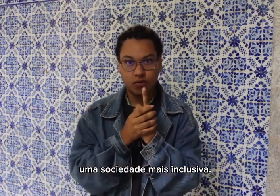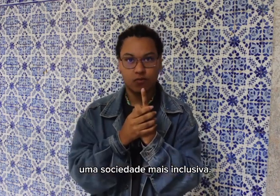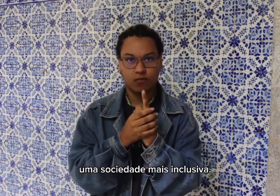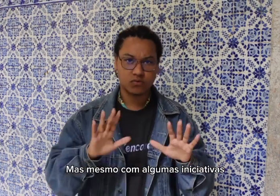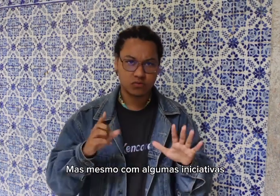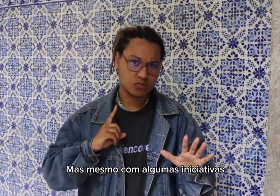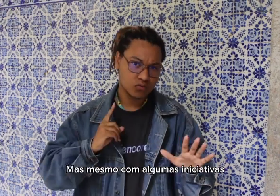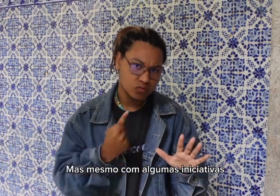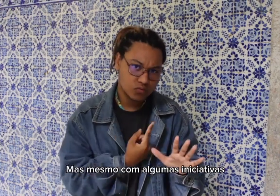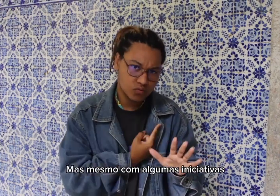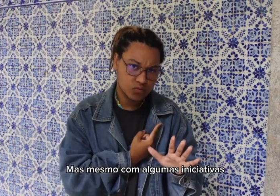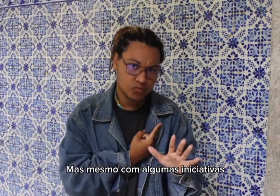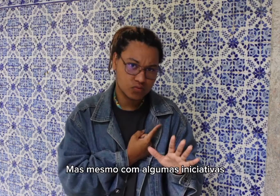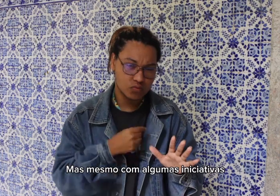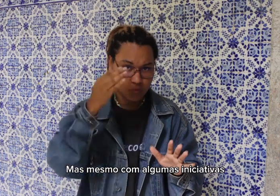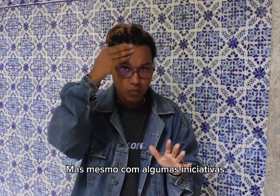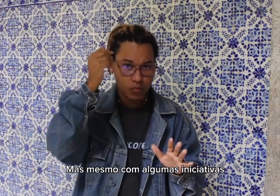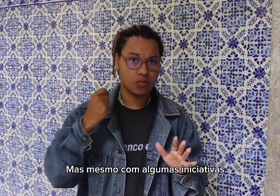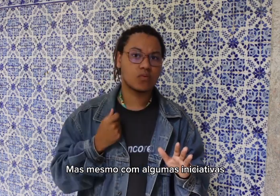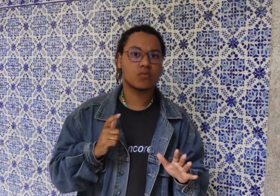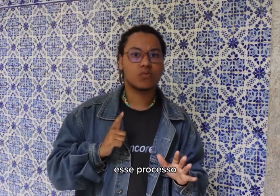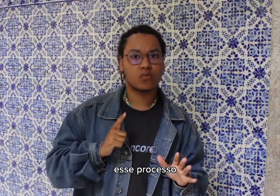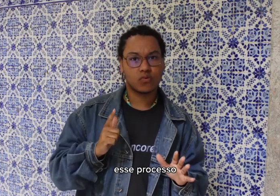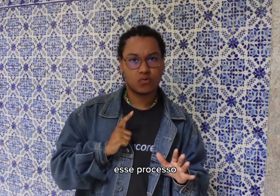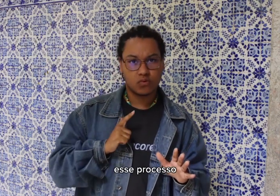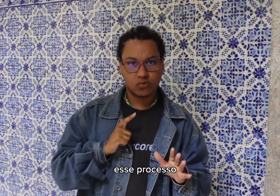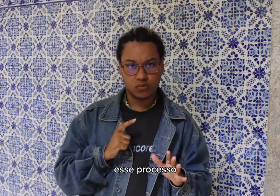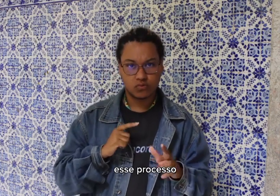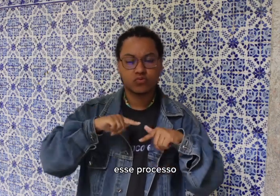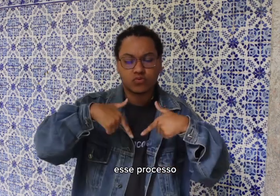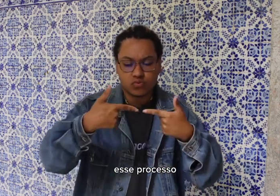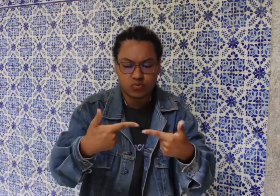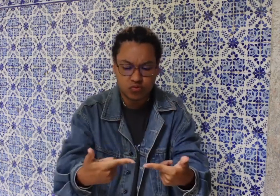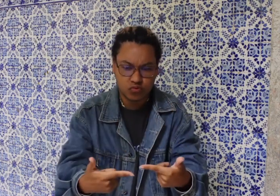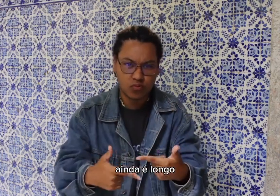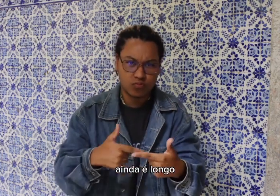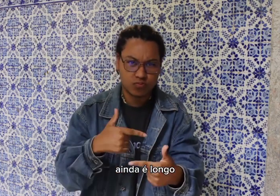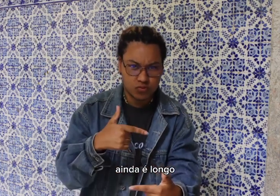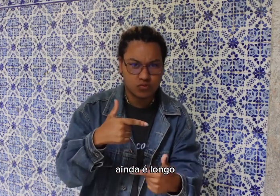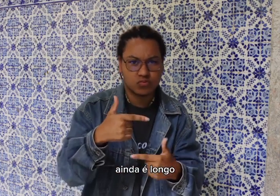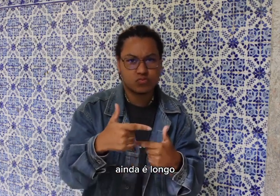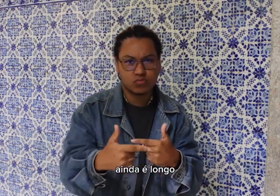Mas mesmo com algumas iniciativas, esse processo ainda é longo.